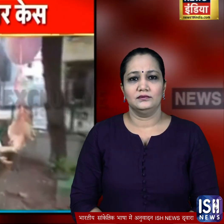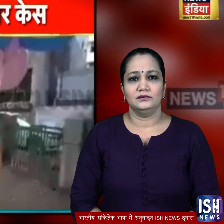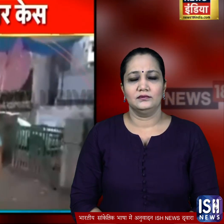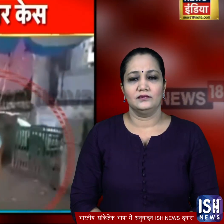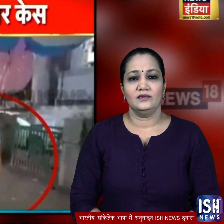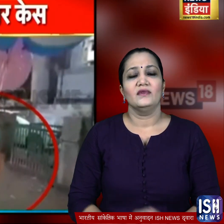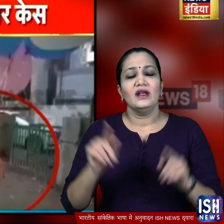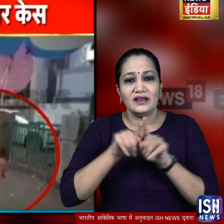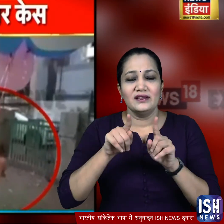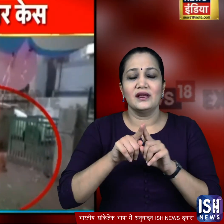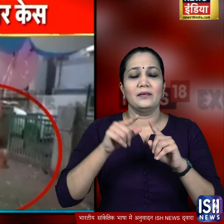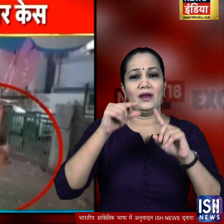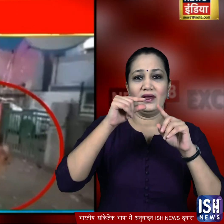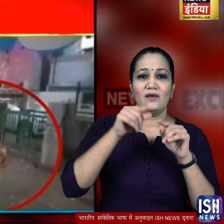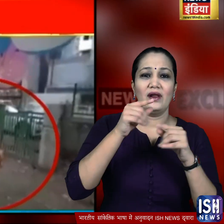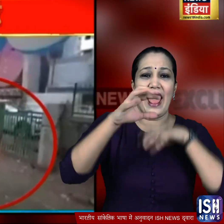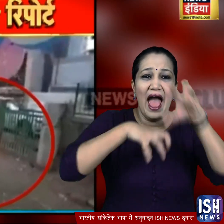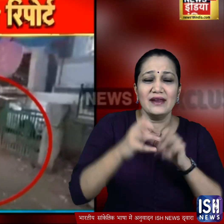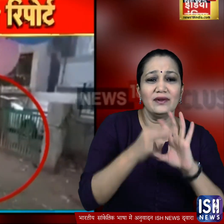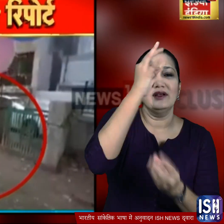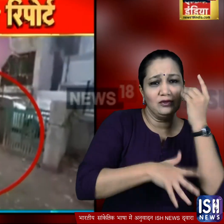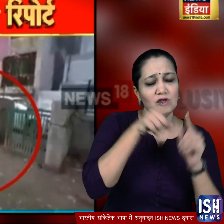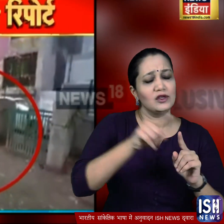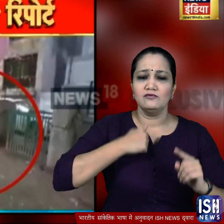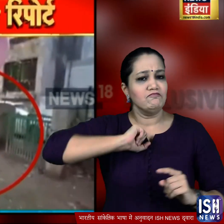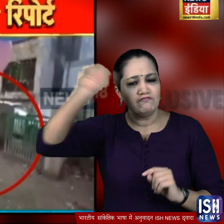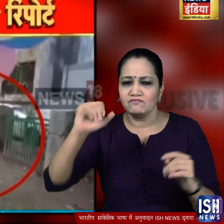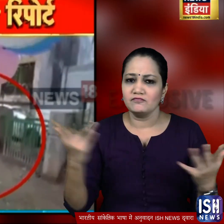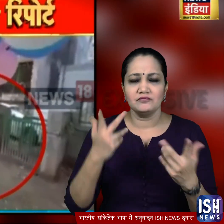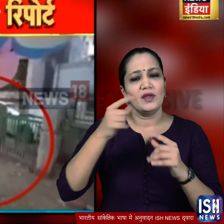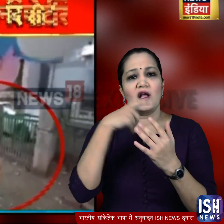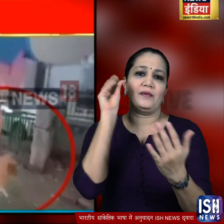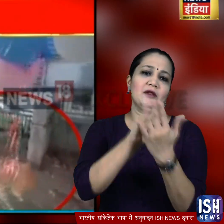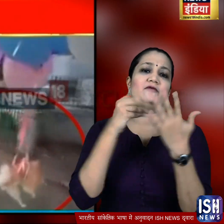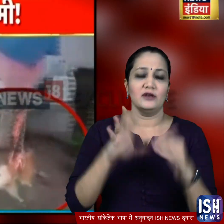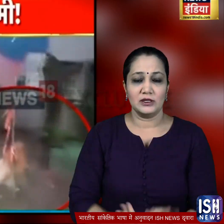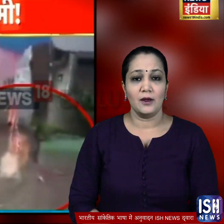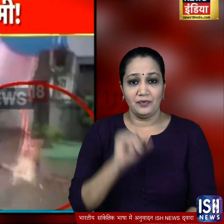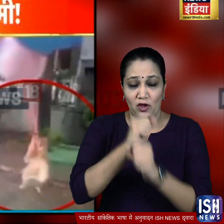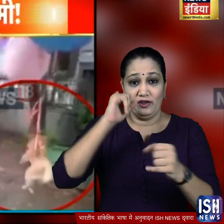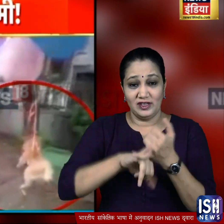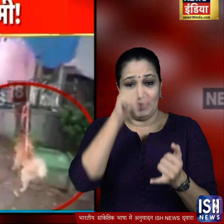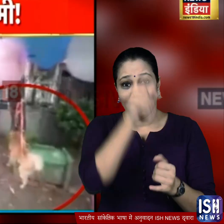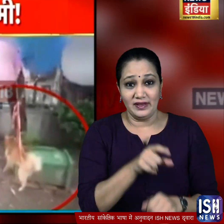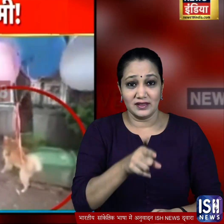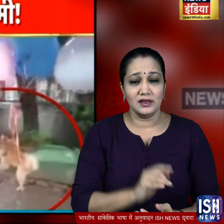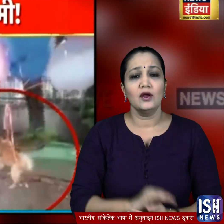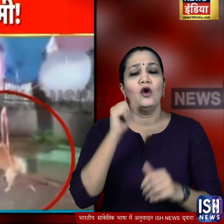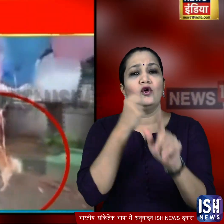जिस पर पीपल फॉर आनिमल्स नाम की संस्था ने आपत्ती जताई और उसके खिलाफ केस दर्च करा दिया गौरफ शर्मा पर आरोप है कि उसने अपने यूट्यूब